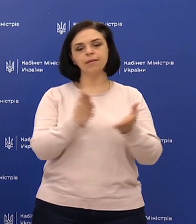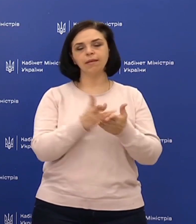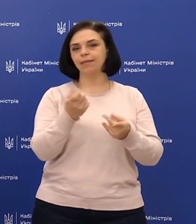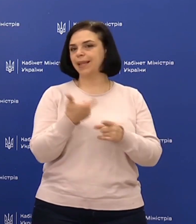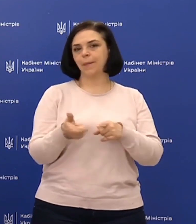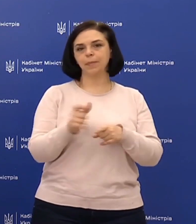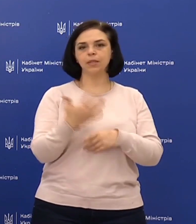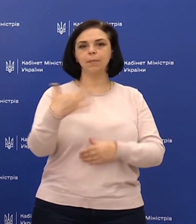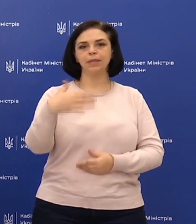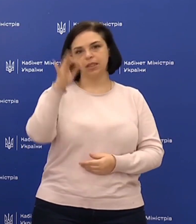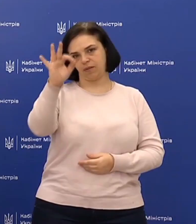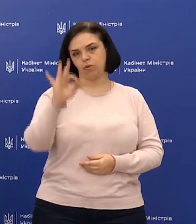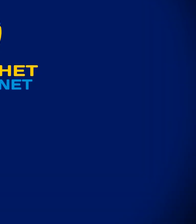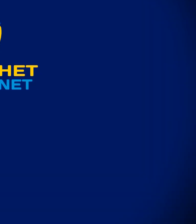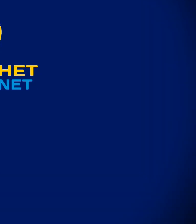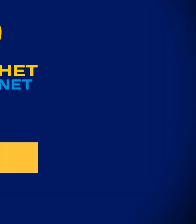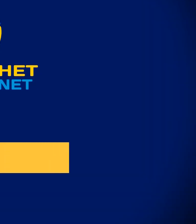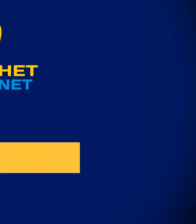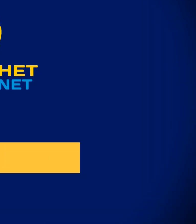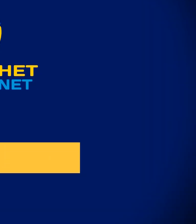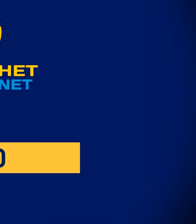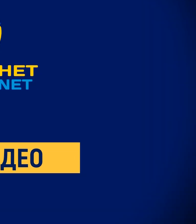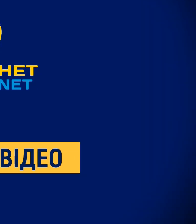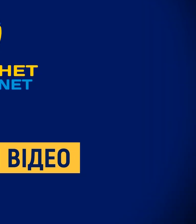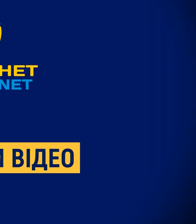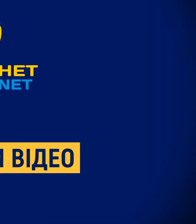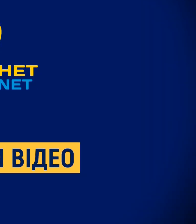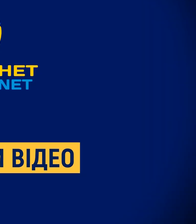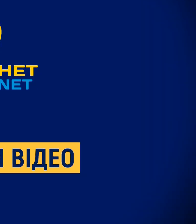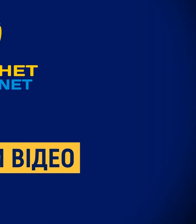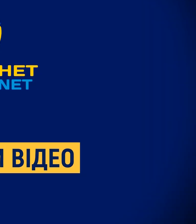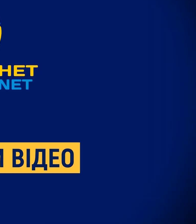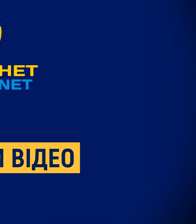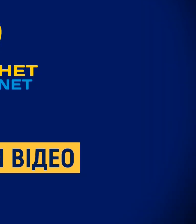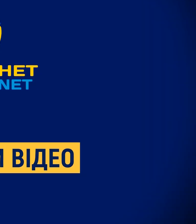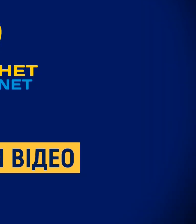більше 50%. Дякую! Дякую!